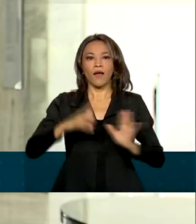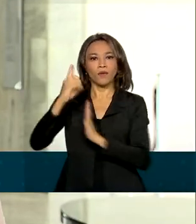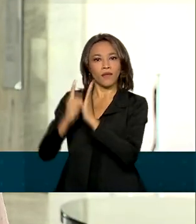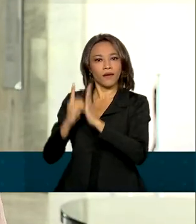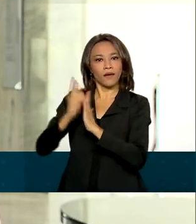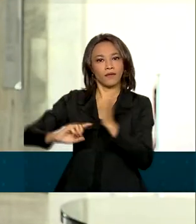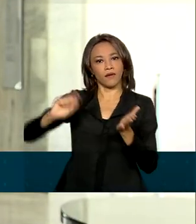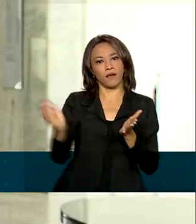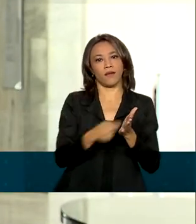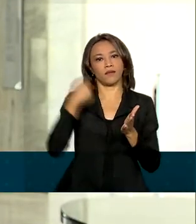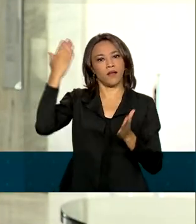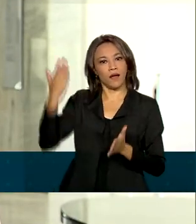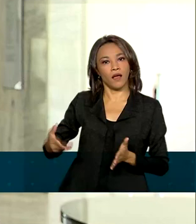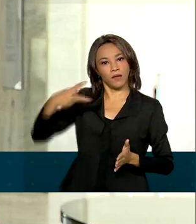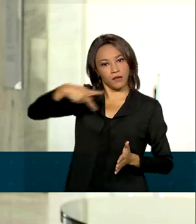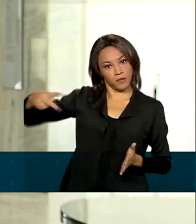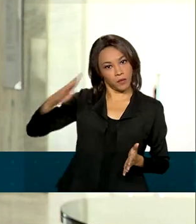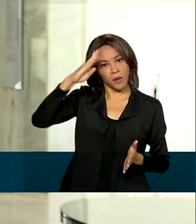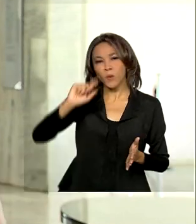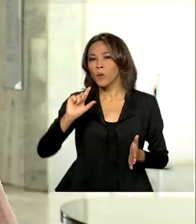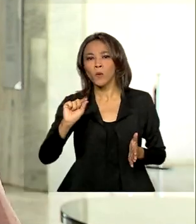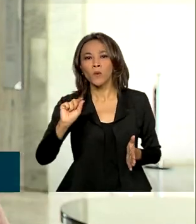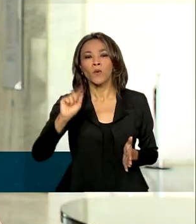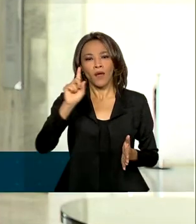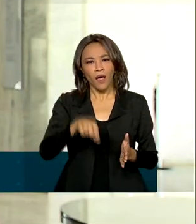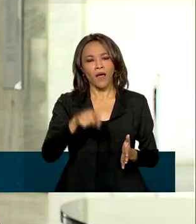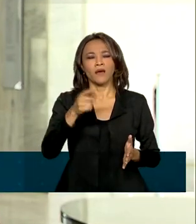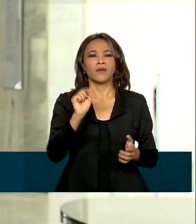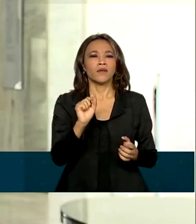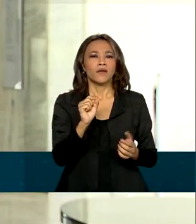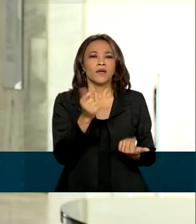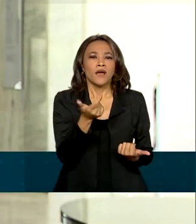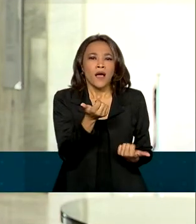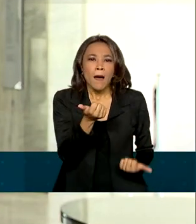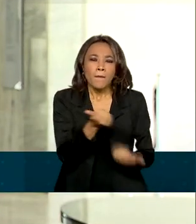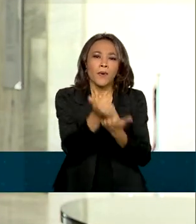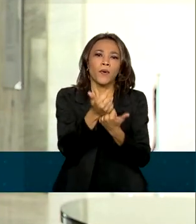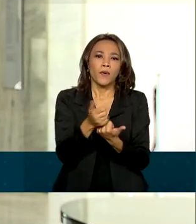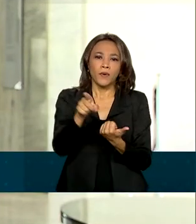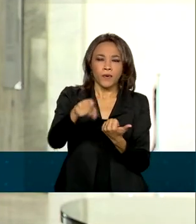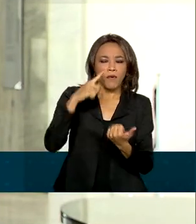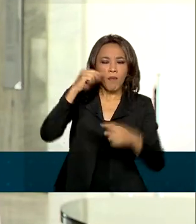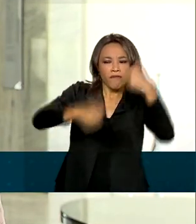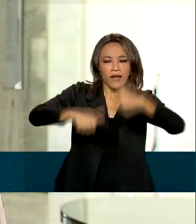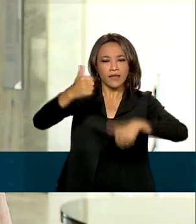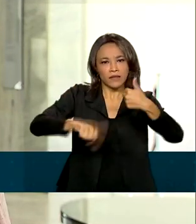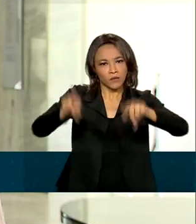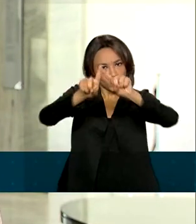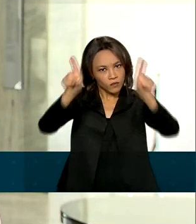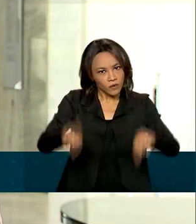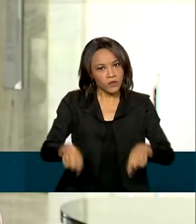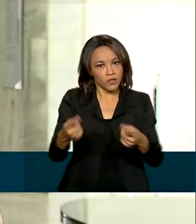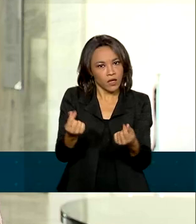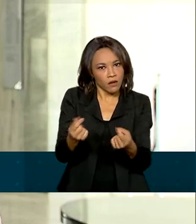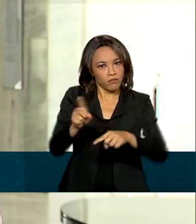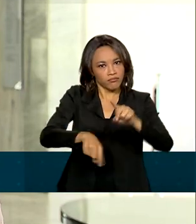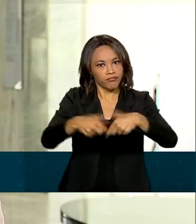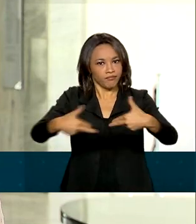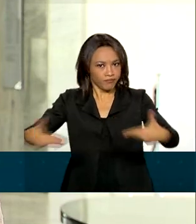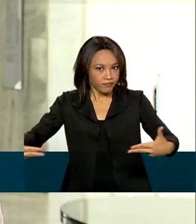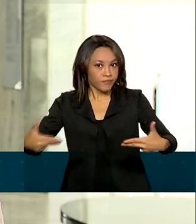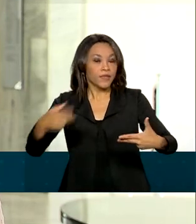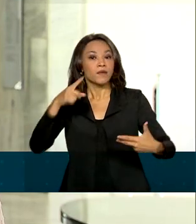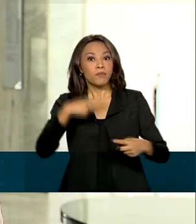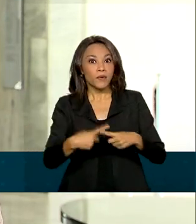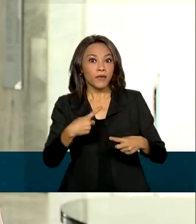presidente Jair Bolsonaro que reforça o controle sobre a evolução patrimonial dos servidores públicos. As normas regulamentam a lei